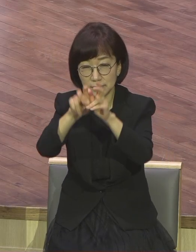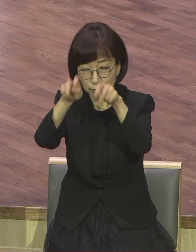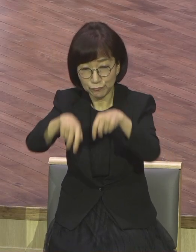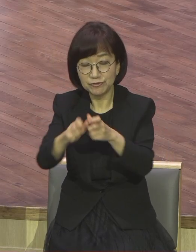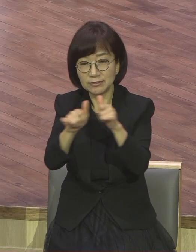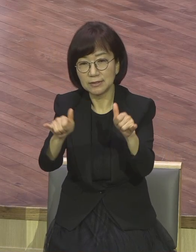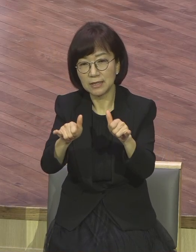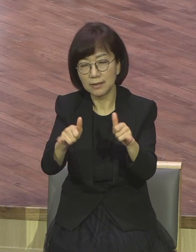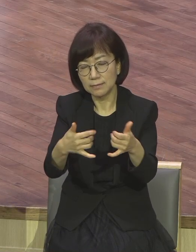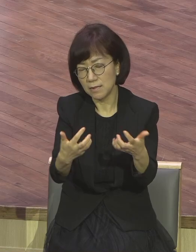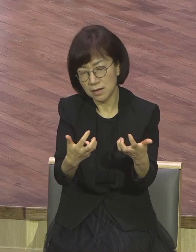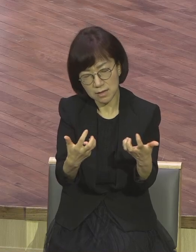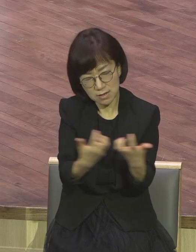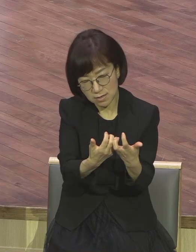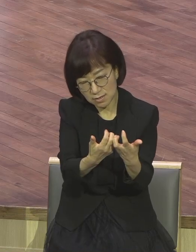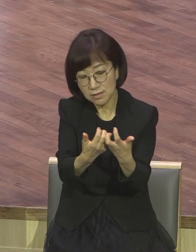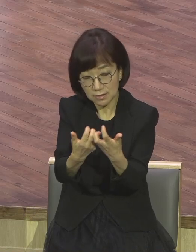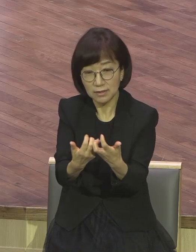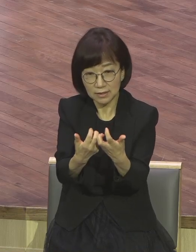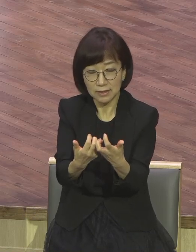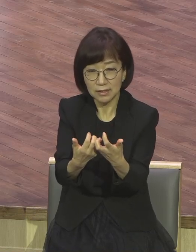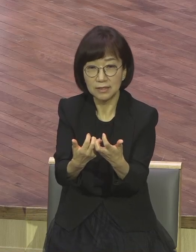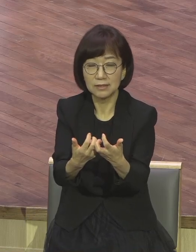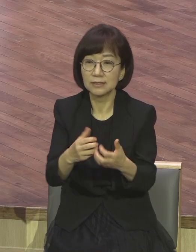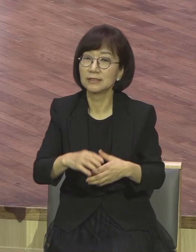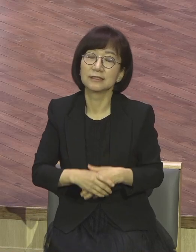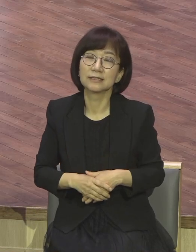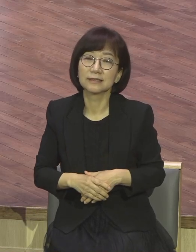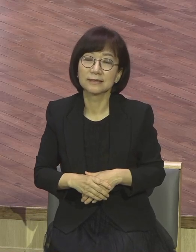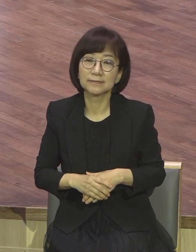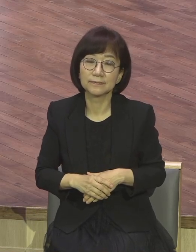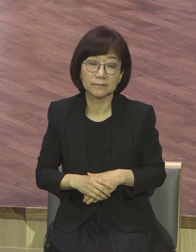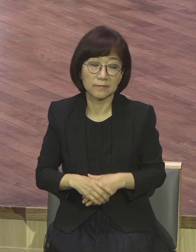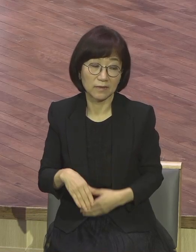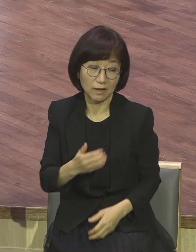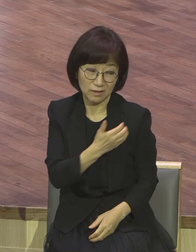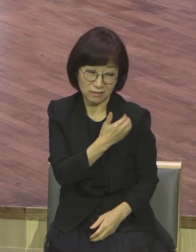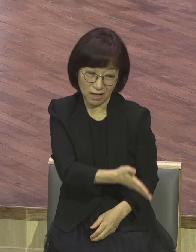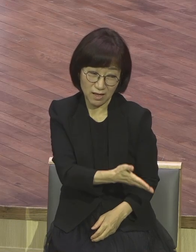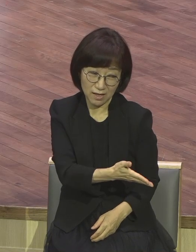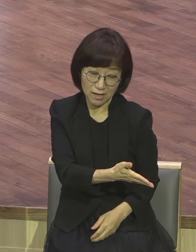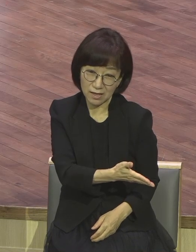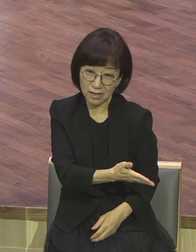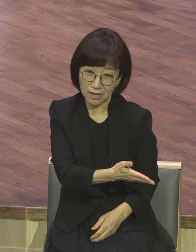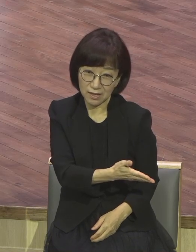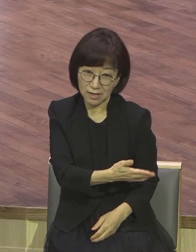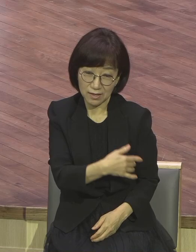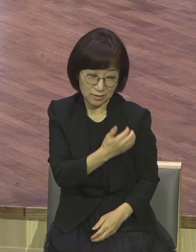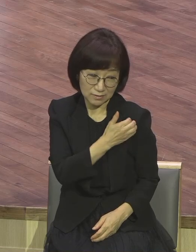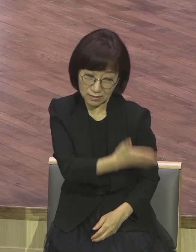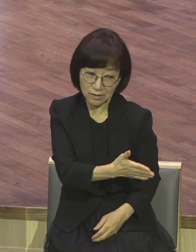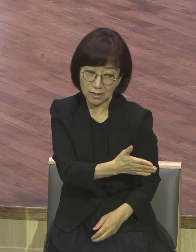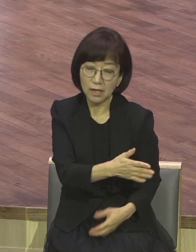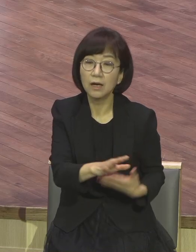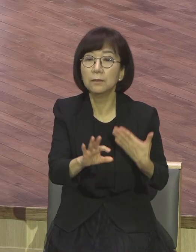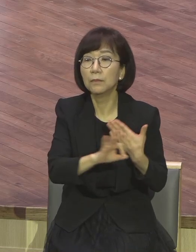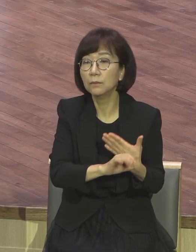자 이들은 가만 놔두면 그대로 그대로 그냥 갈 길로